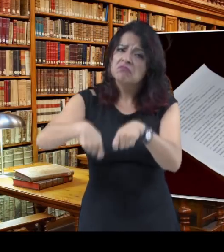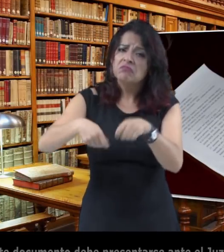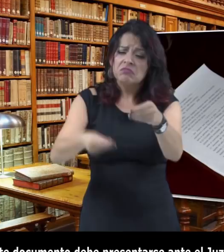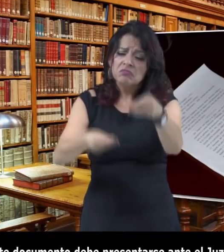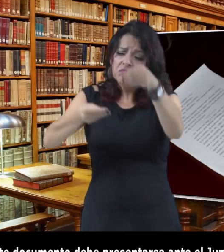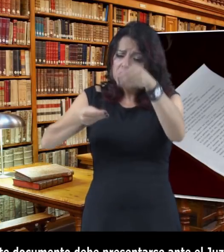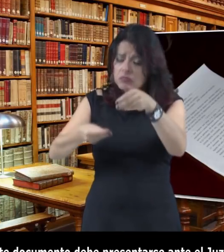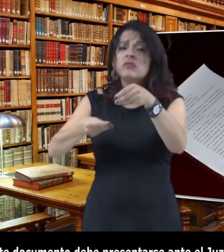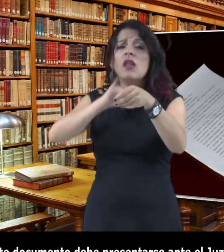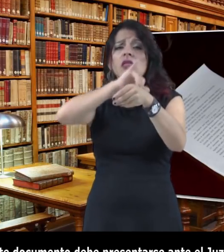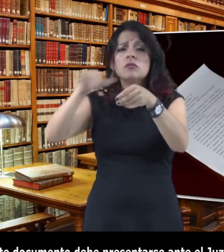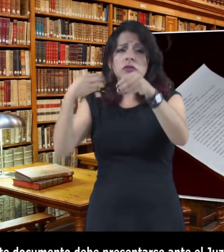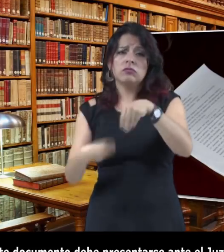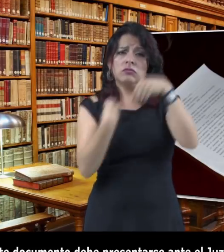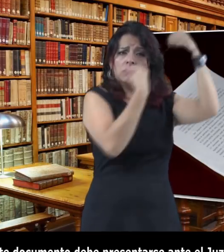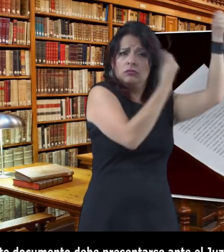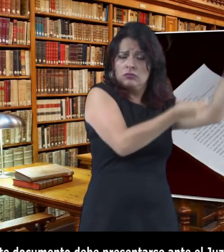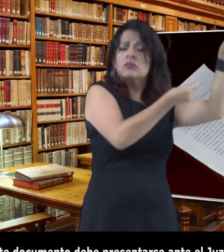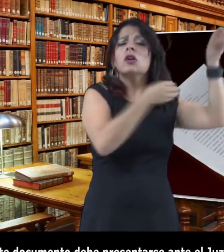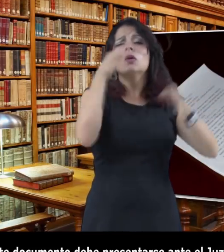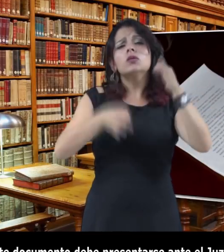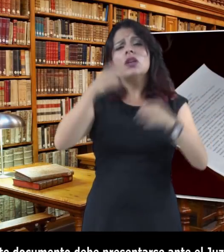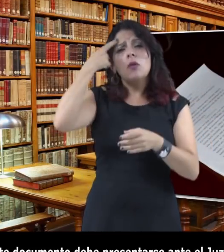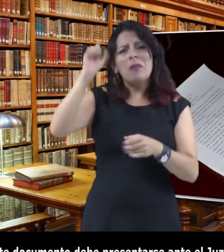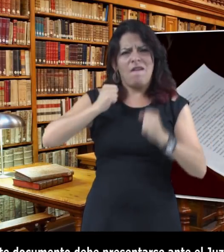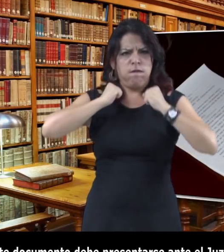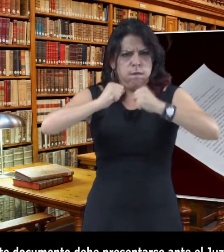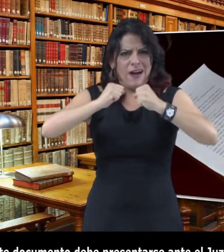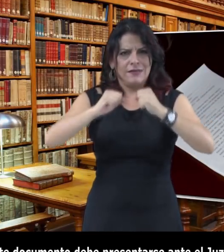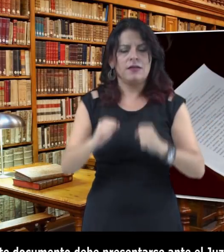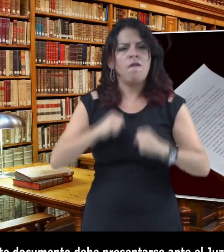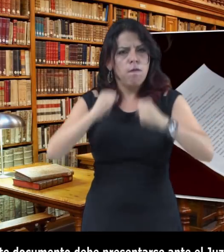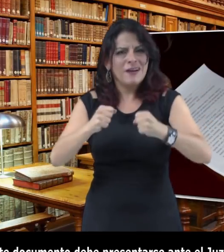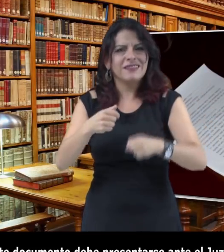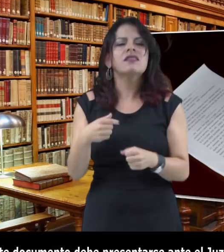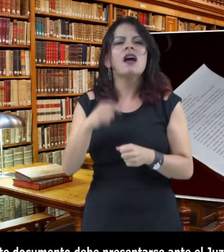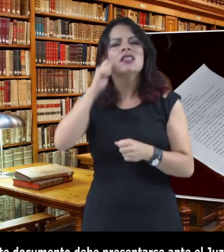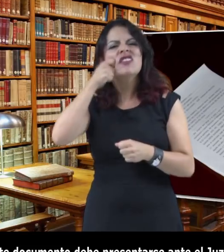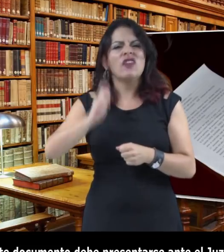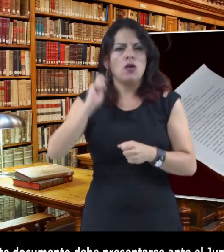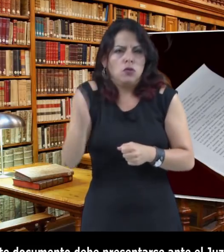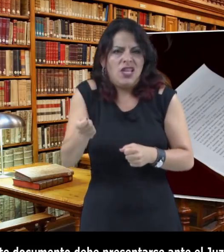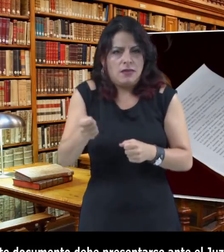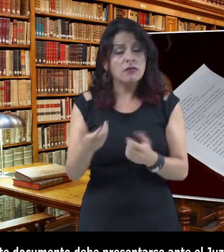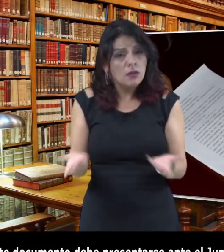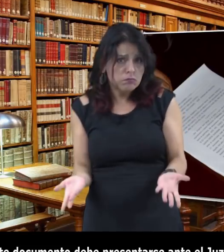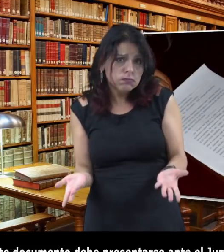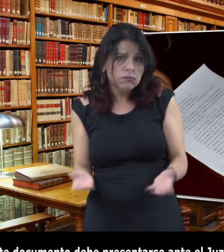Luego, este documento debe presentarse ante el juzgado de familia para que sea aprobado y tenga la misma fuerza que una sentencia